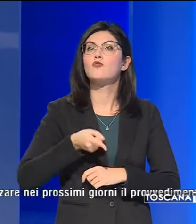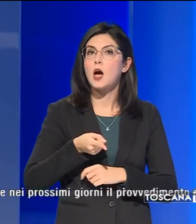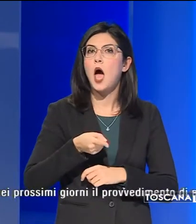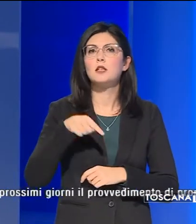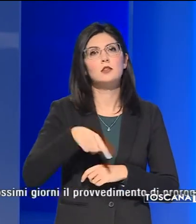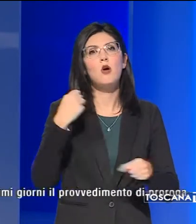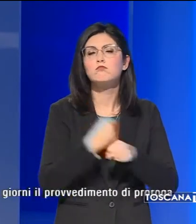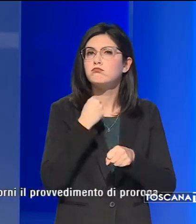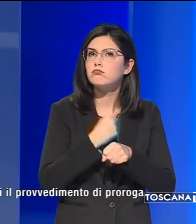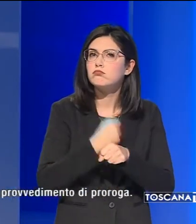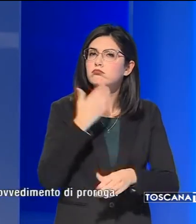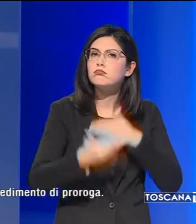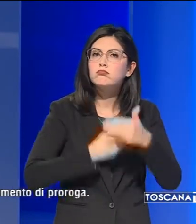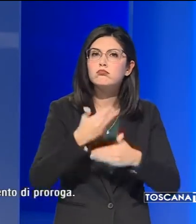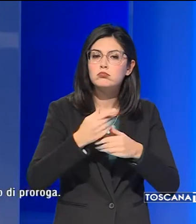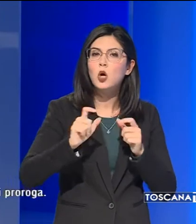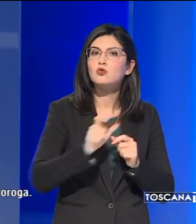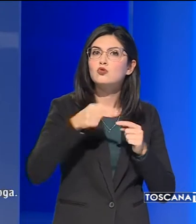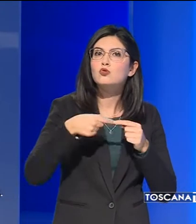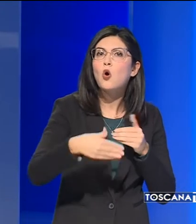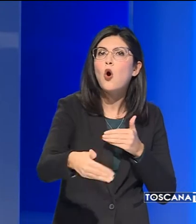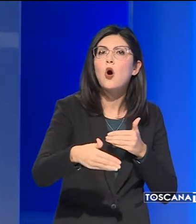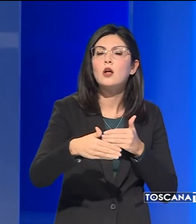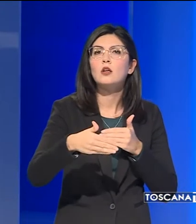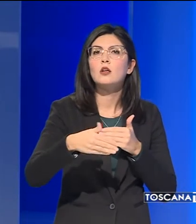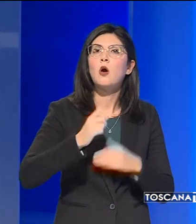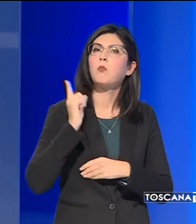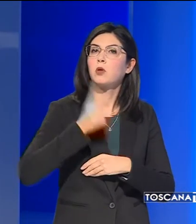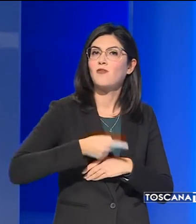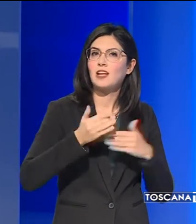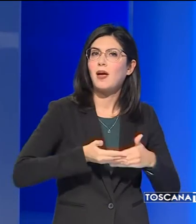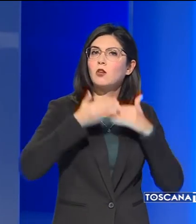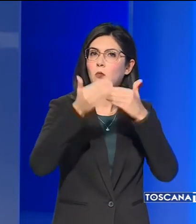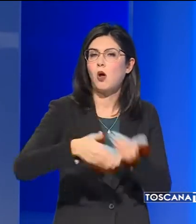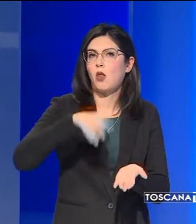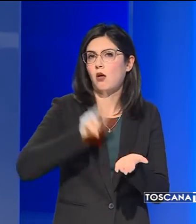al lavoro per formalizzare nei prossimi giorni il provvedimento di proroga.